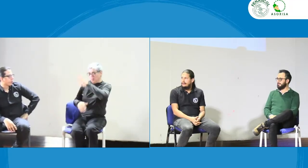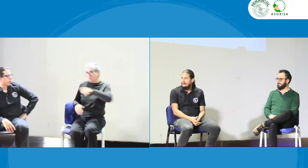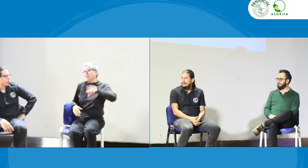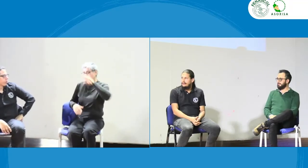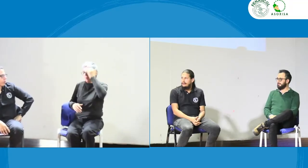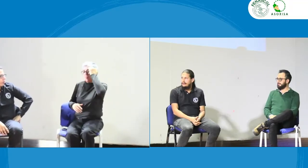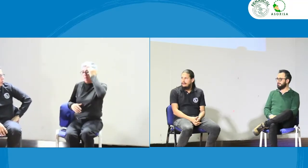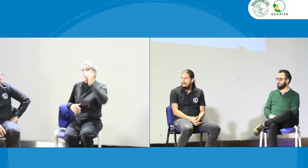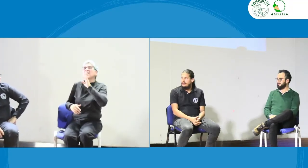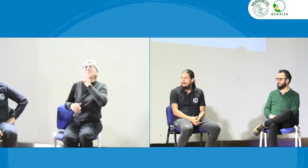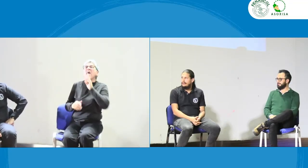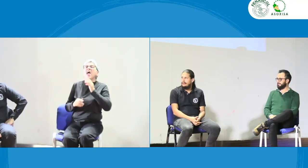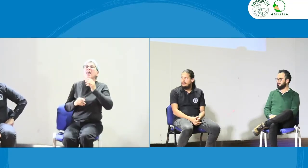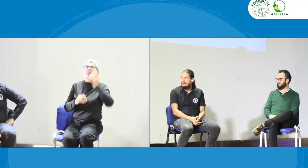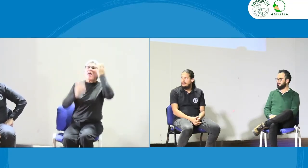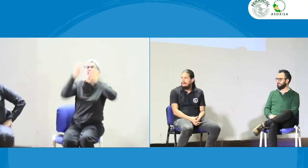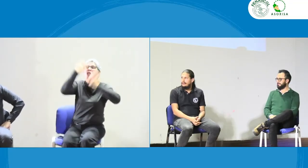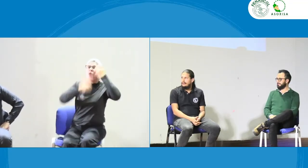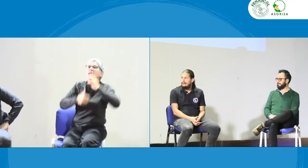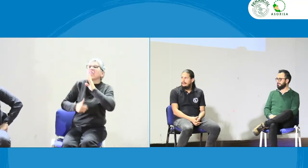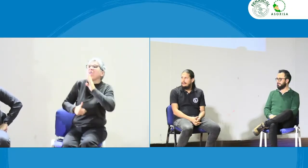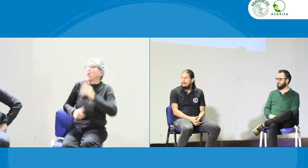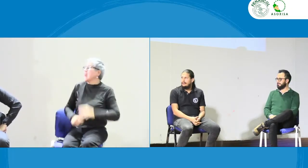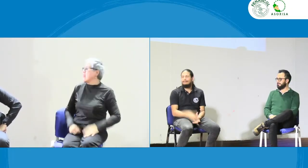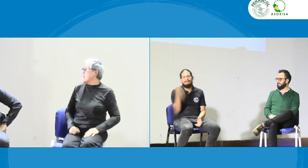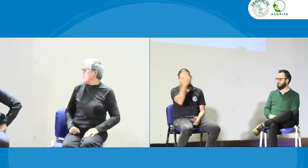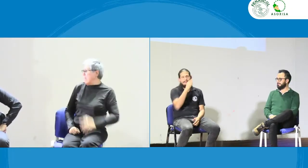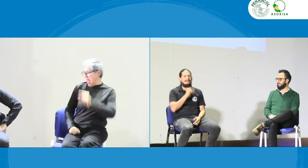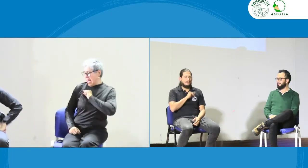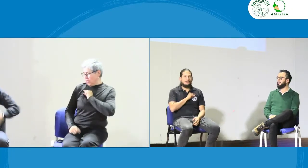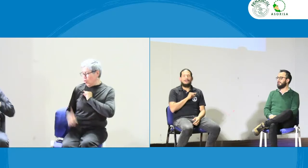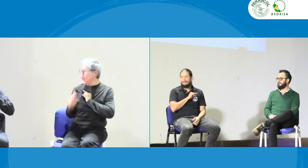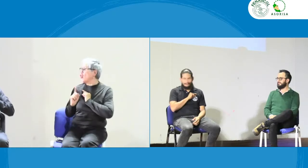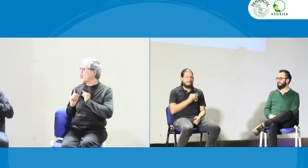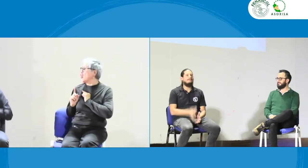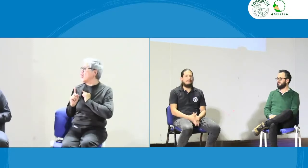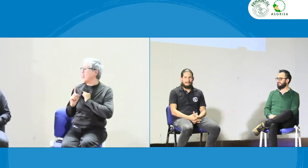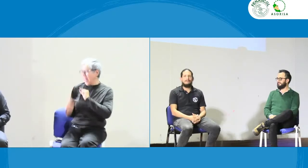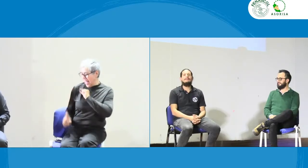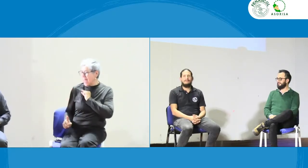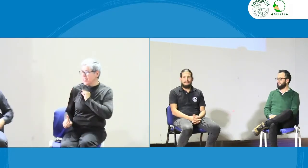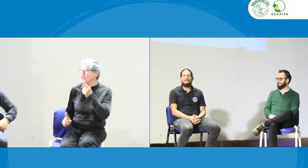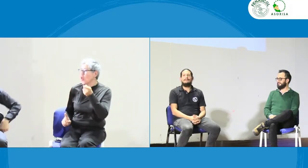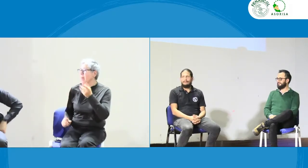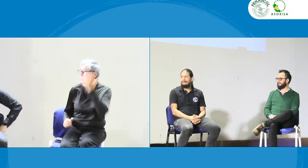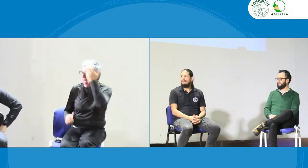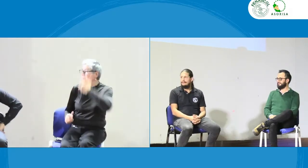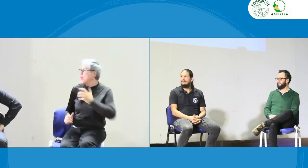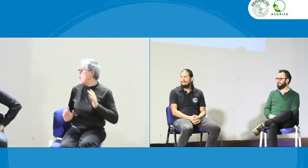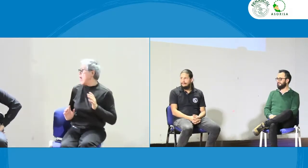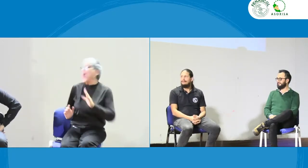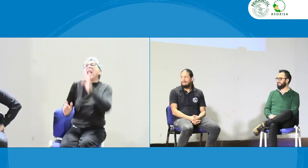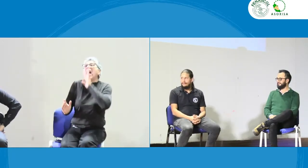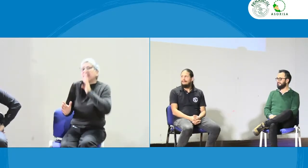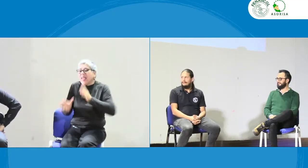sabemos que ¿quién es el que evalúa? sí y el registro también lo hacen ellos y